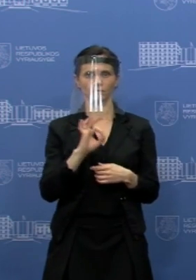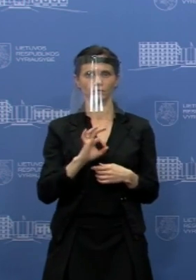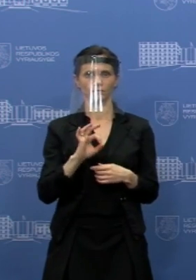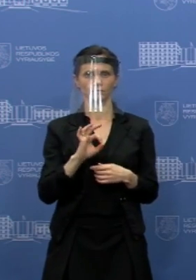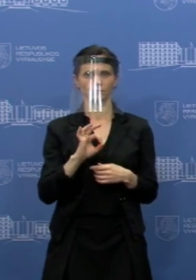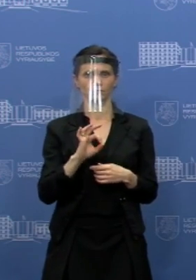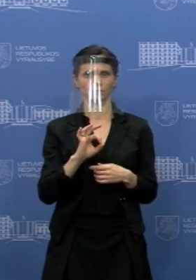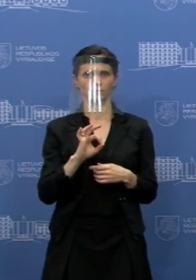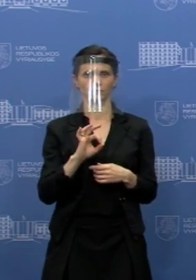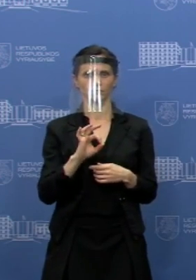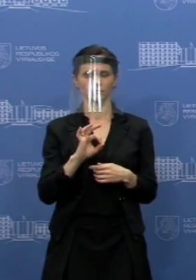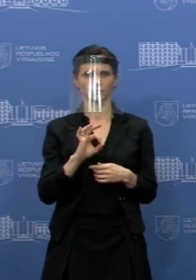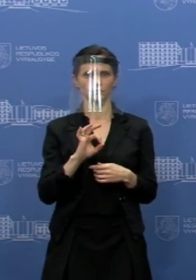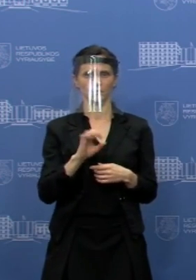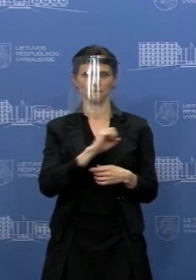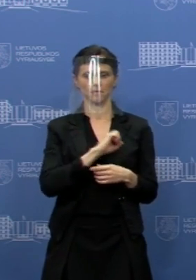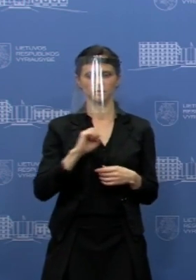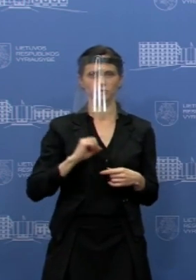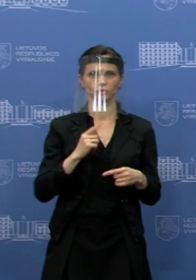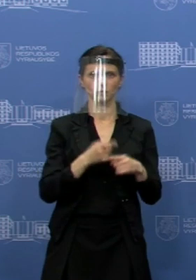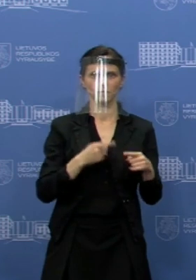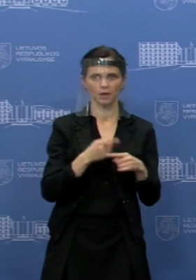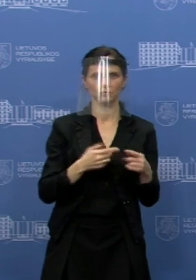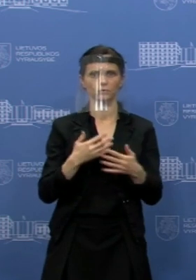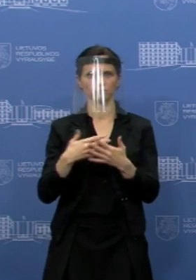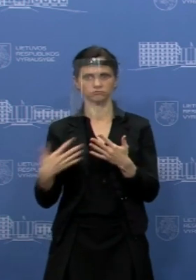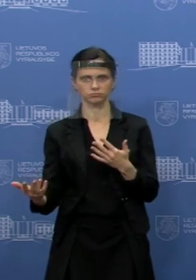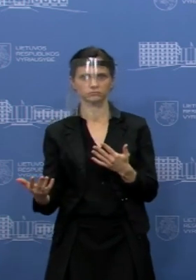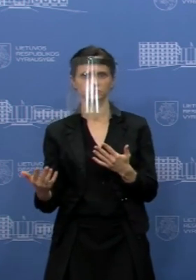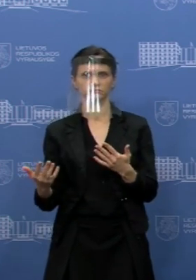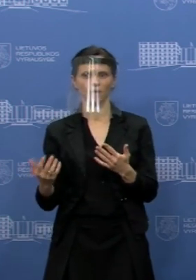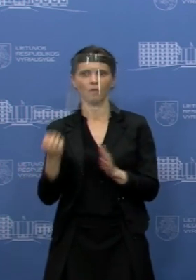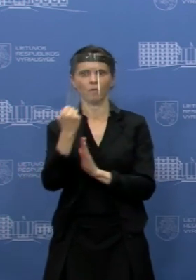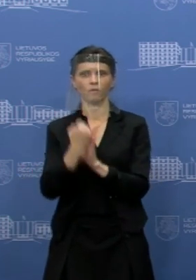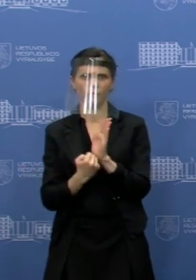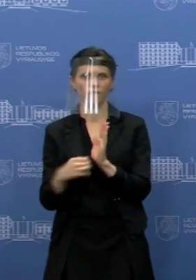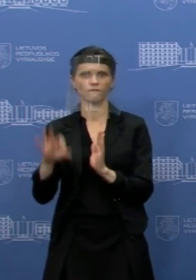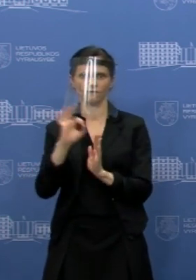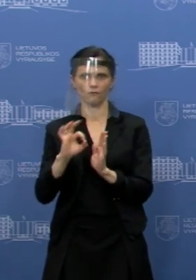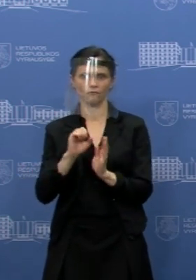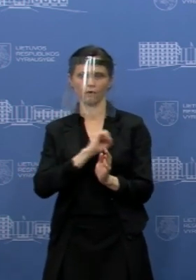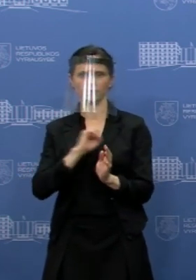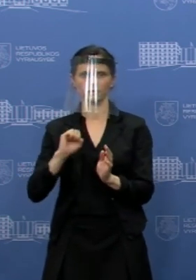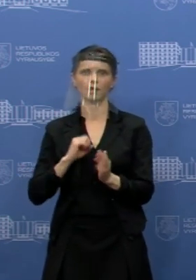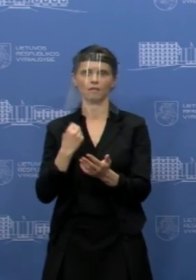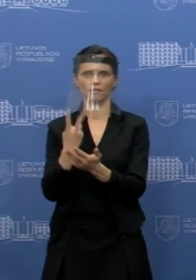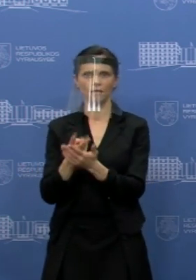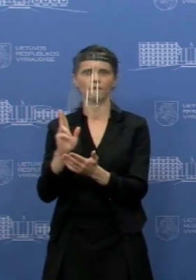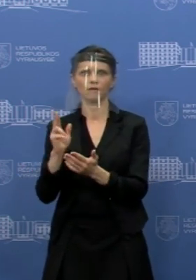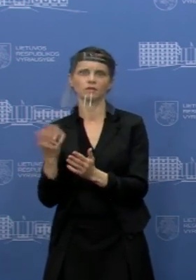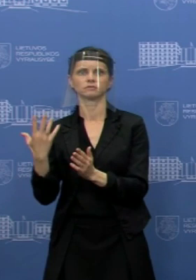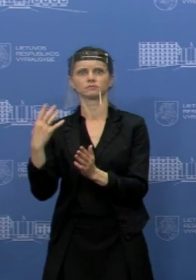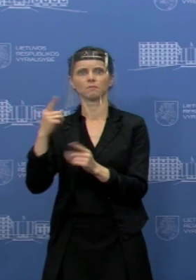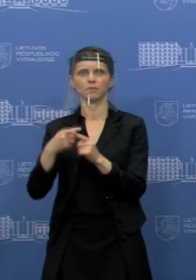klausama dėl konkrečiai medicininių priemonių ir kitų dalykų rezervo gydimų įstykoms, ar yra vėlgi